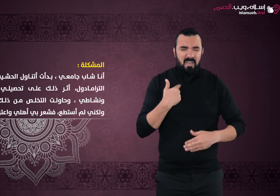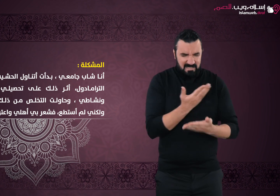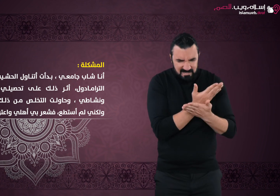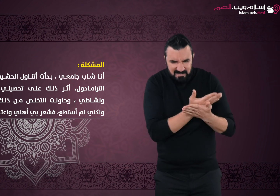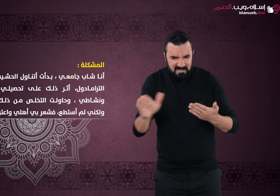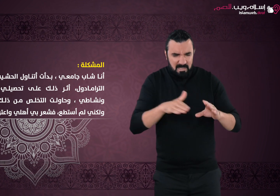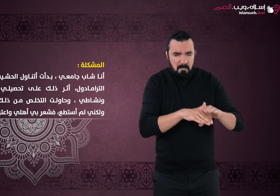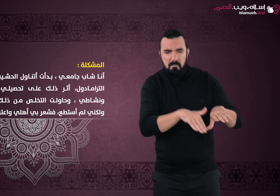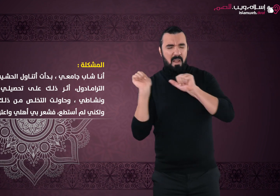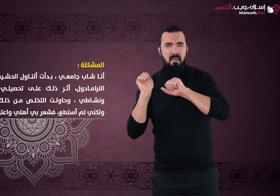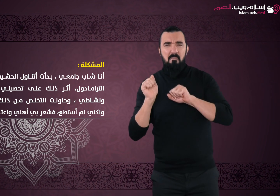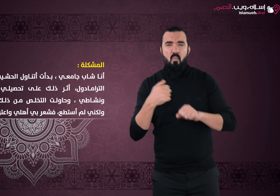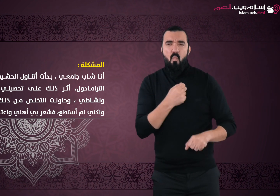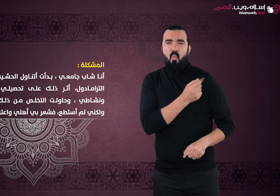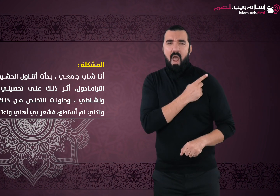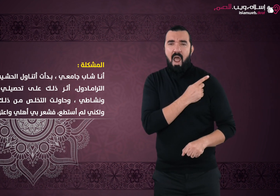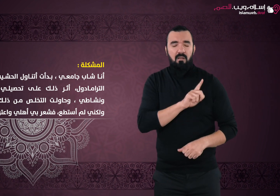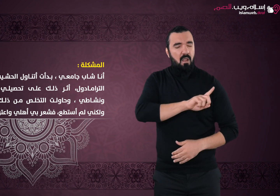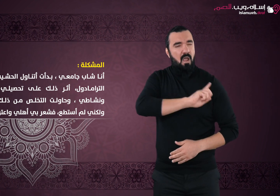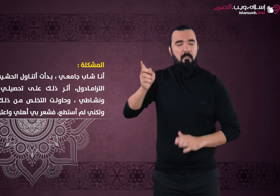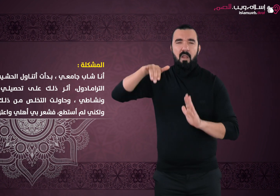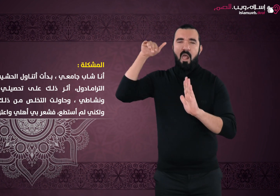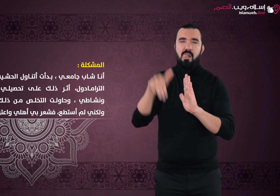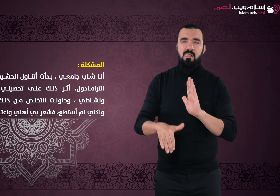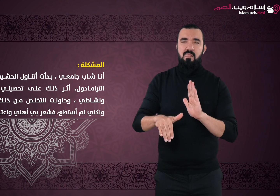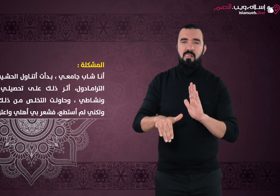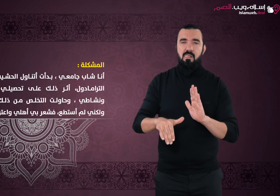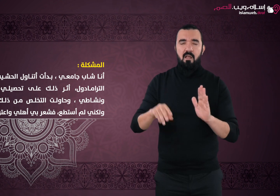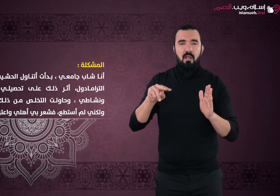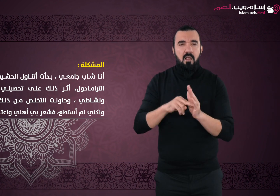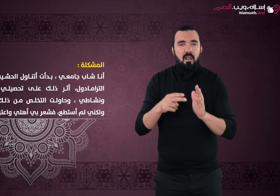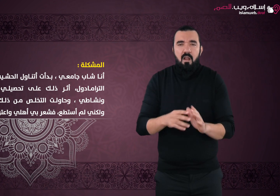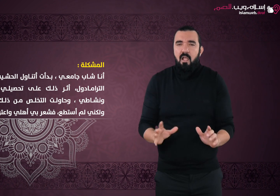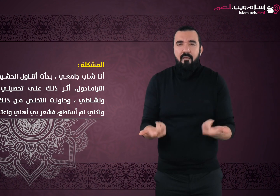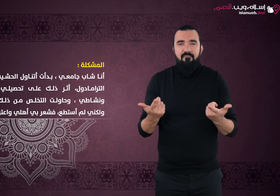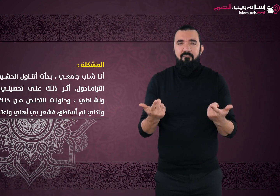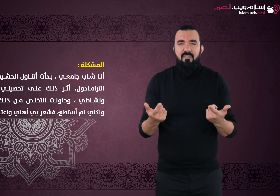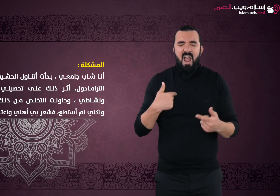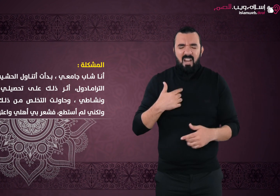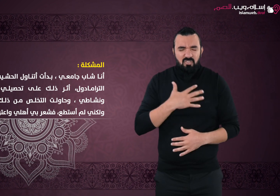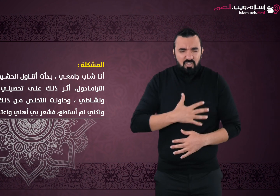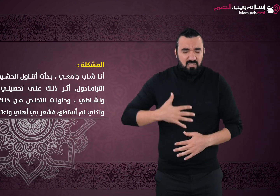ولكني لم أستطع فشعر بأهلي